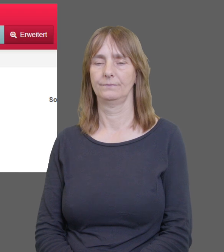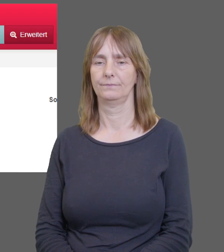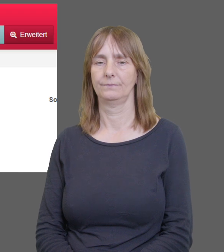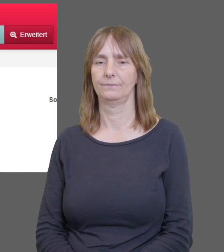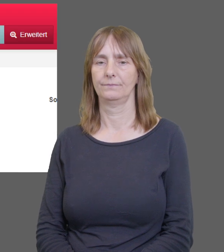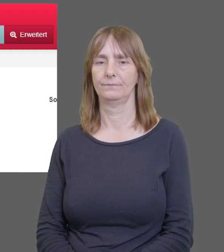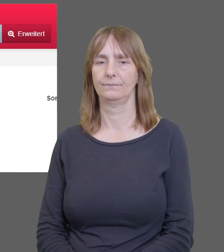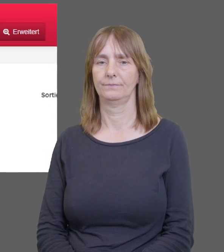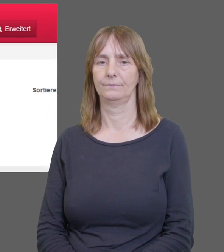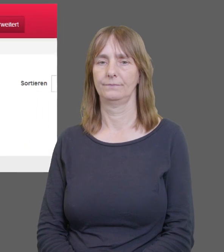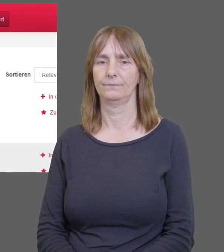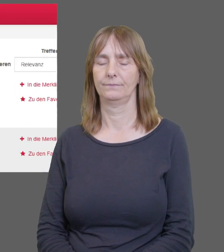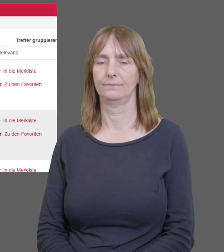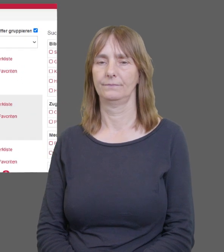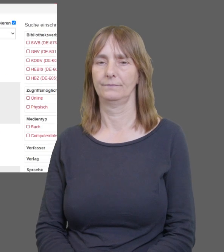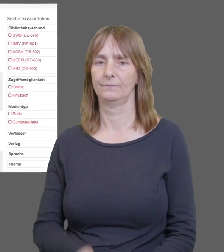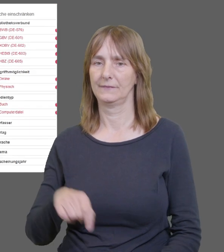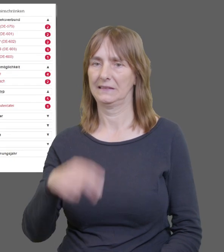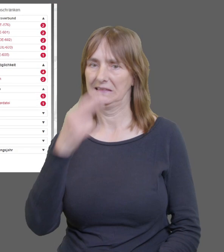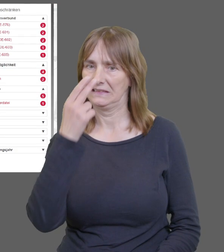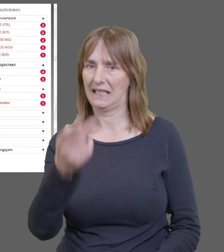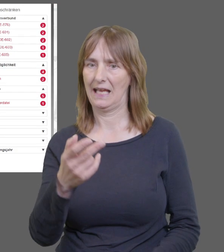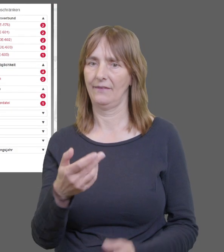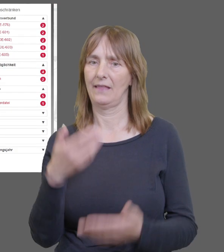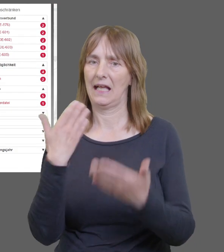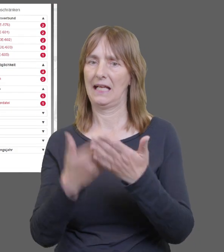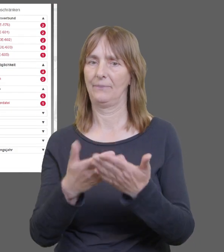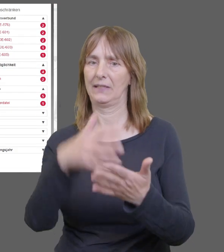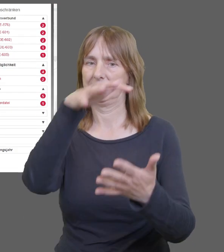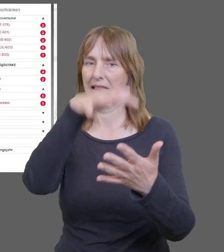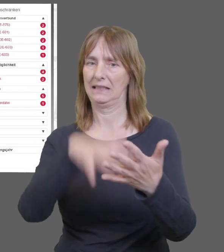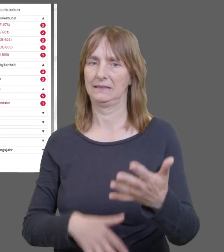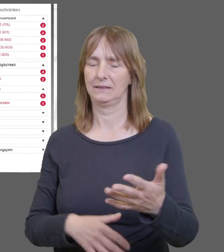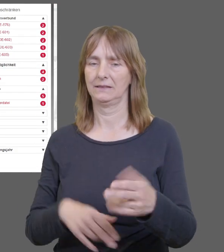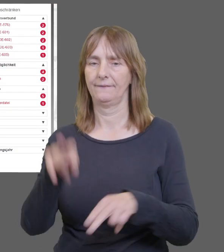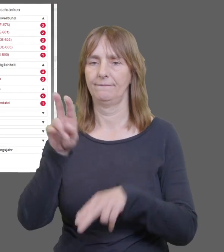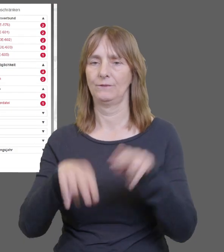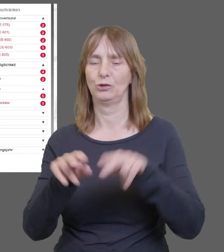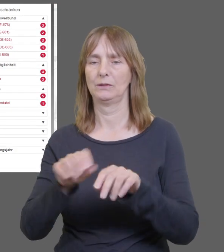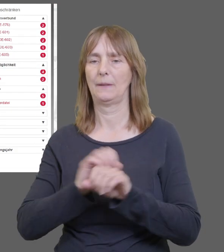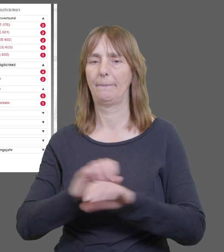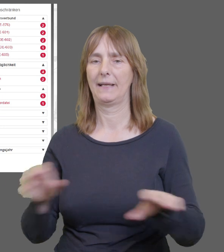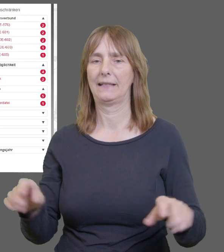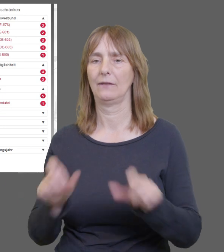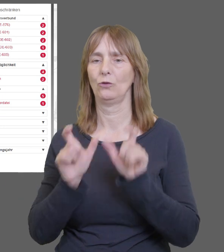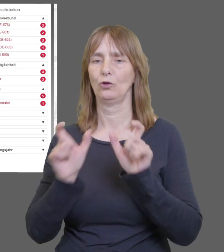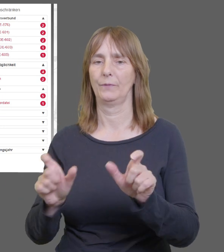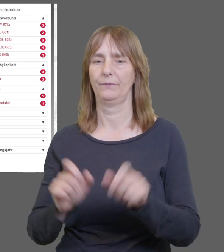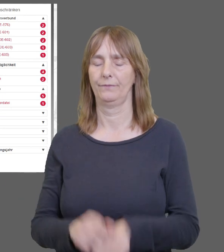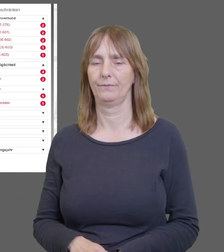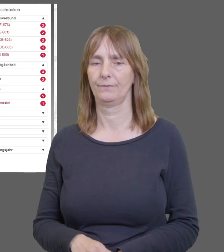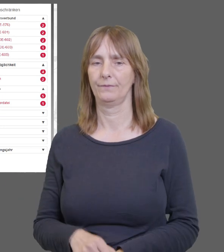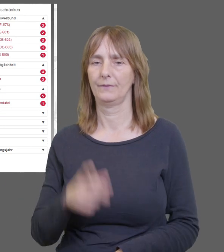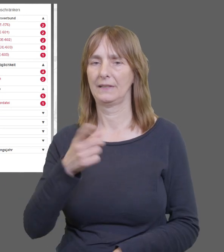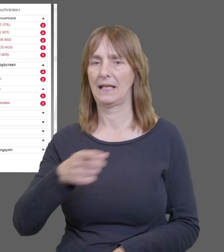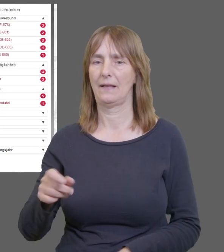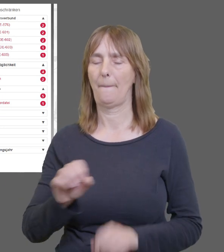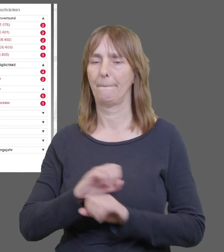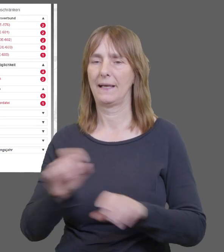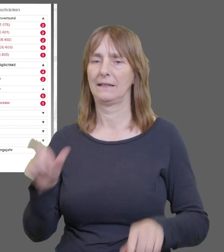eingeben. In der durch die Suche erschienenen Trefferliste sehen Sie die verschiedenen Mädchentypen, die mit entsprechenden Symbolen